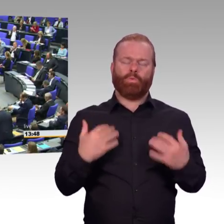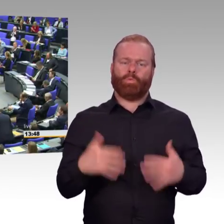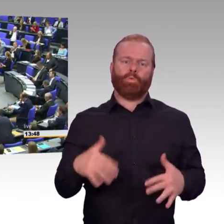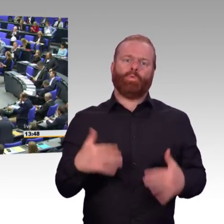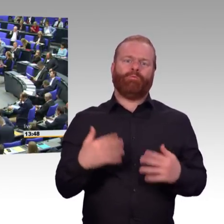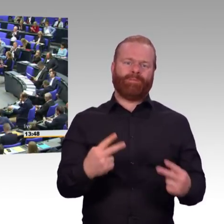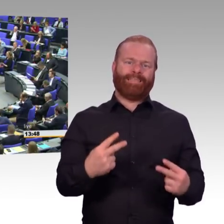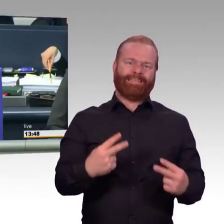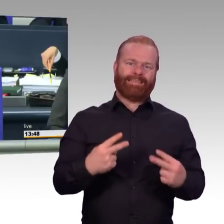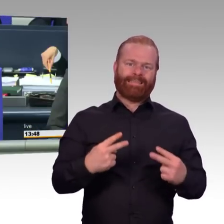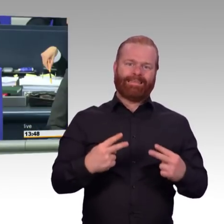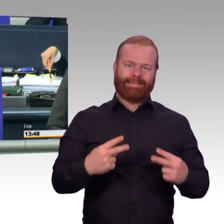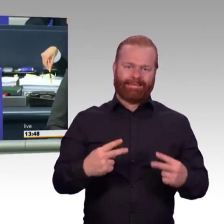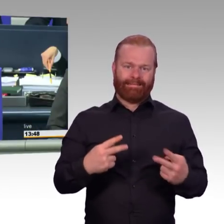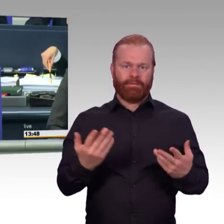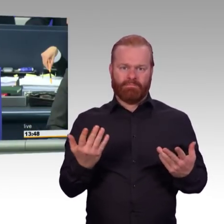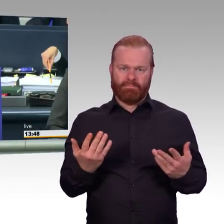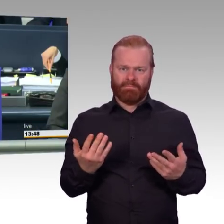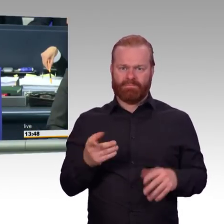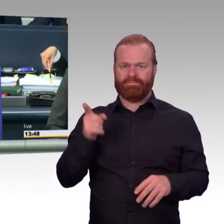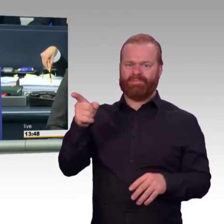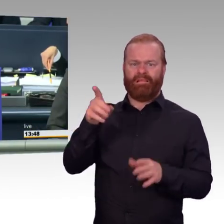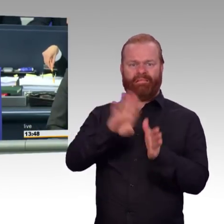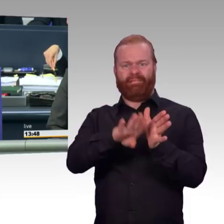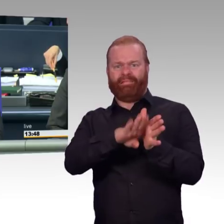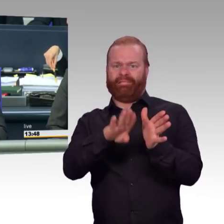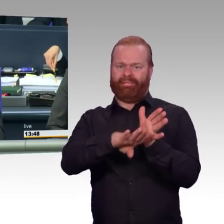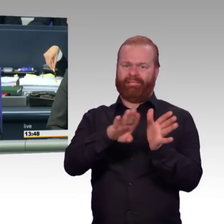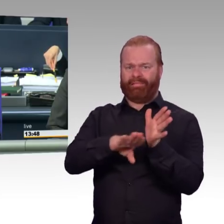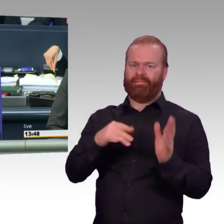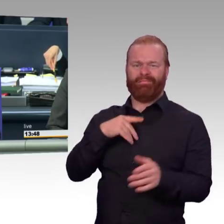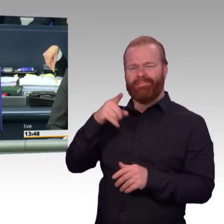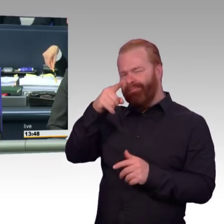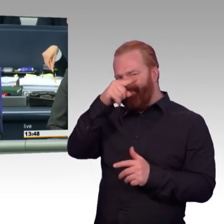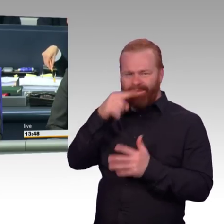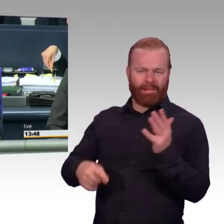Für die CDU-CSU-Fraktion hat als Nächstes das Wort der Kollege Dr. Andreas Lenz.